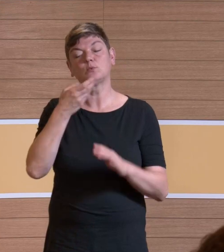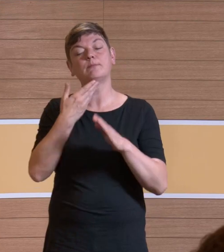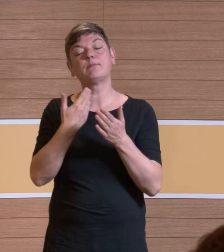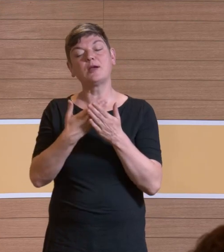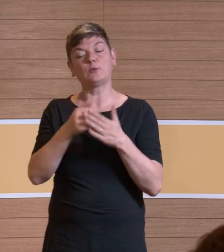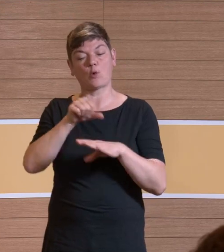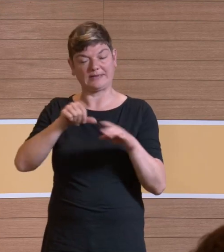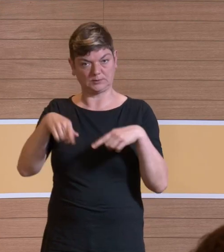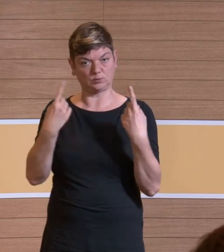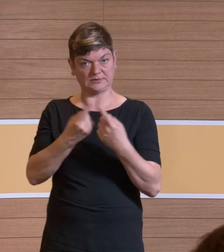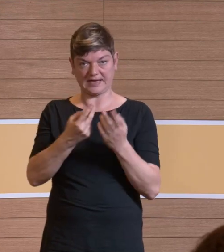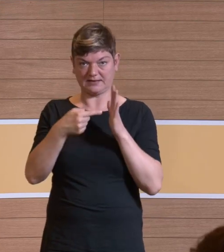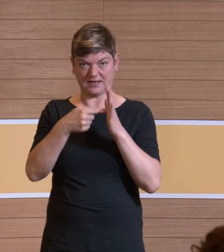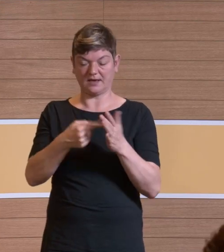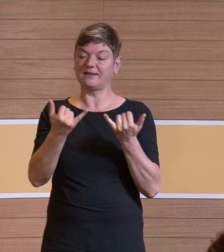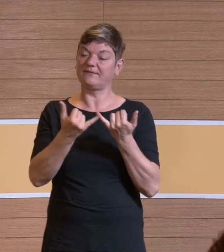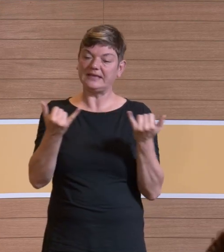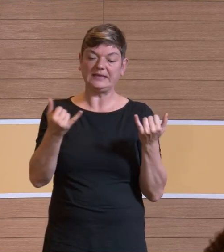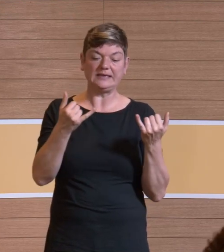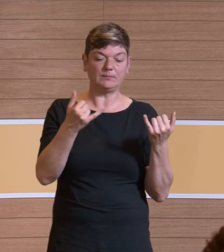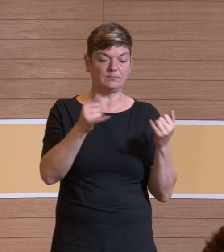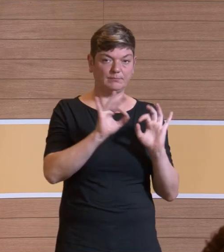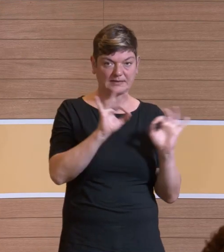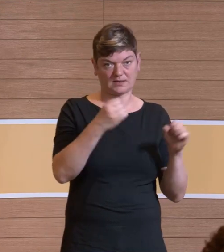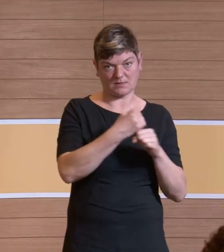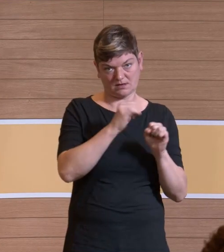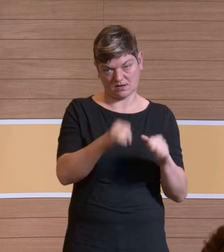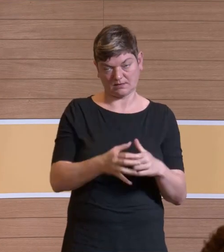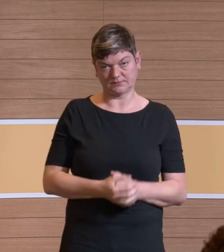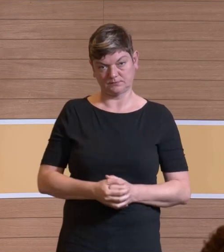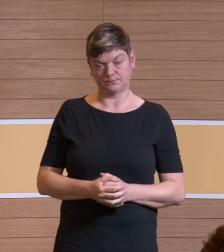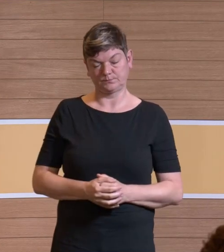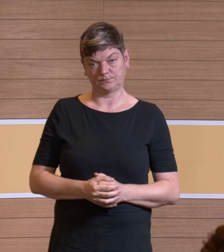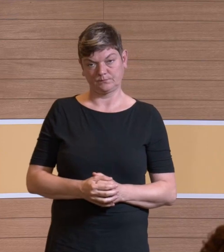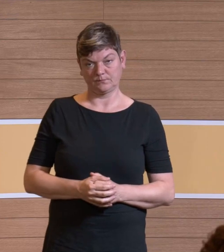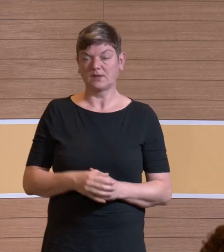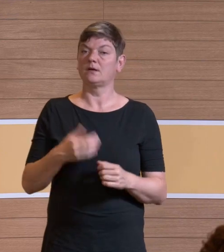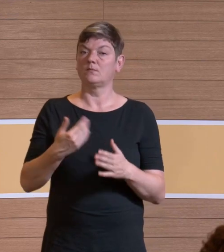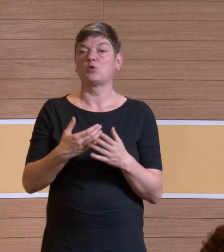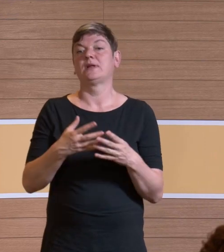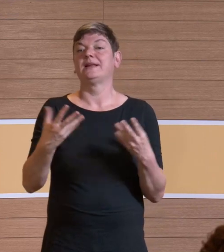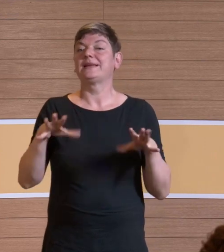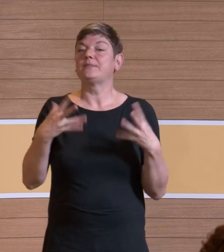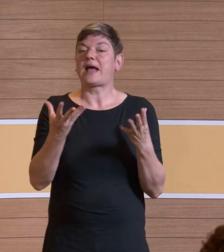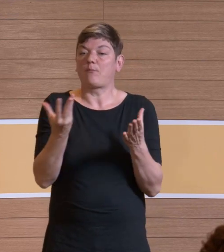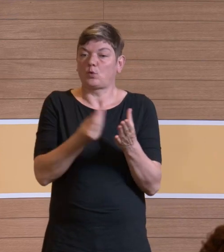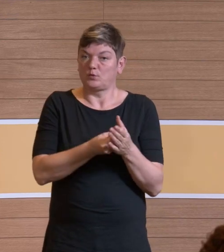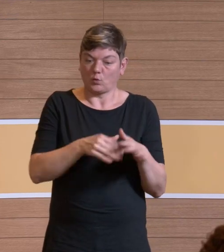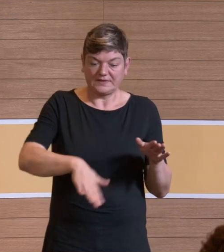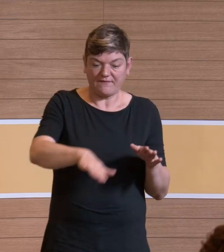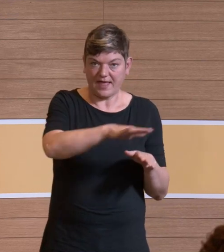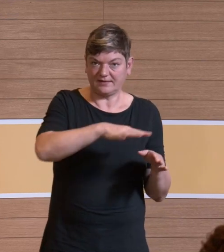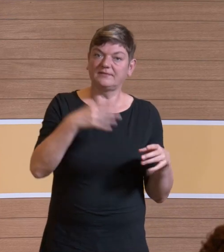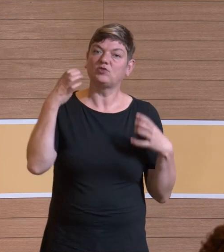möglich sind. Es gibt da grundsätzliche Vorgehensweise, dass man eben versucht, über die Absorptionsflächen Schall zu verschlucken.